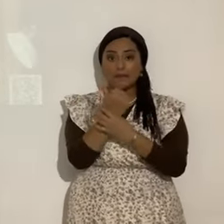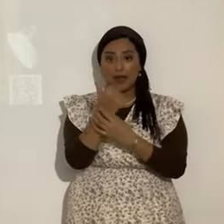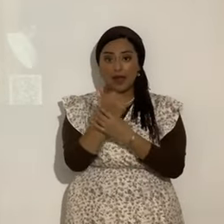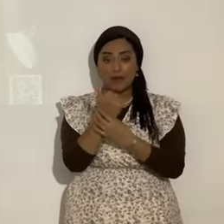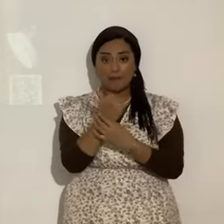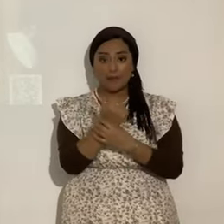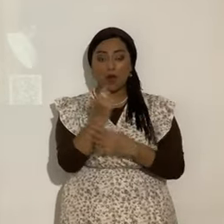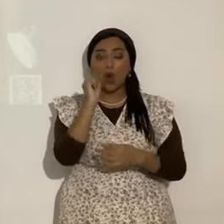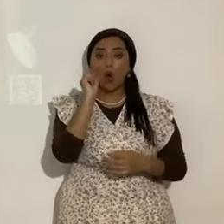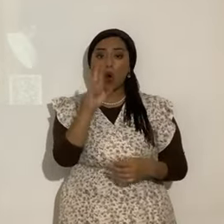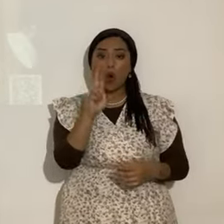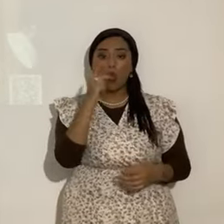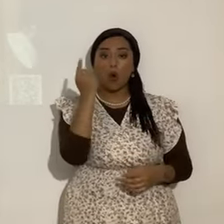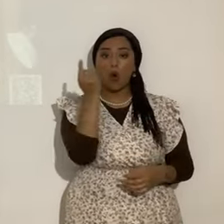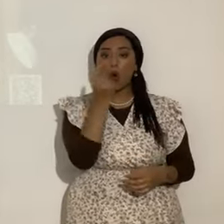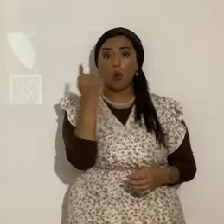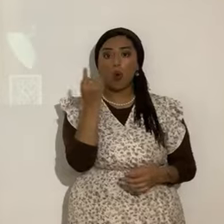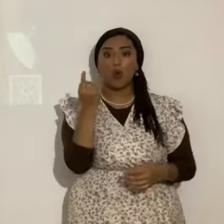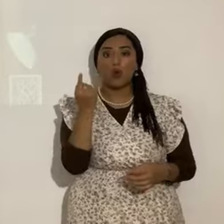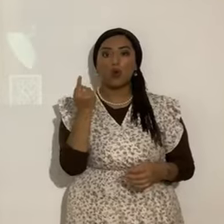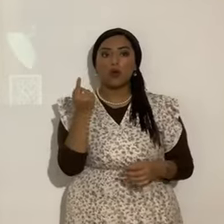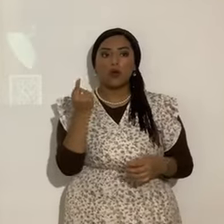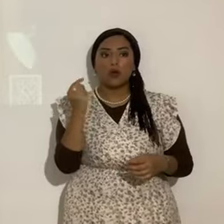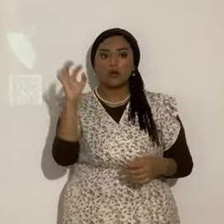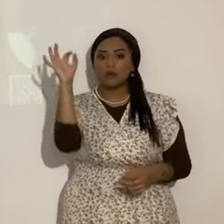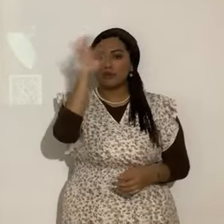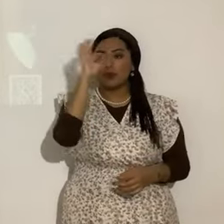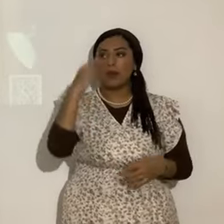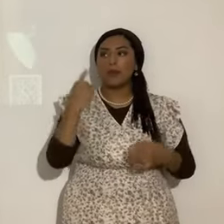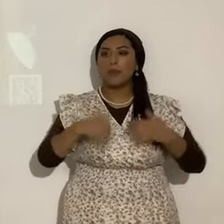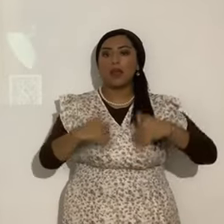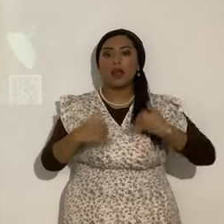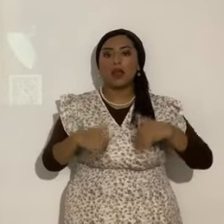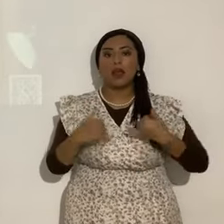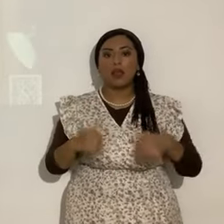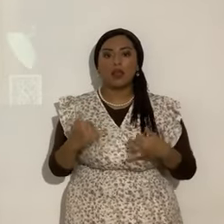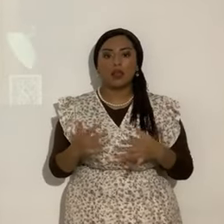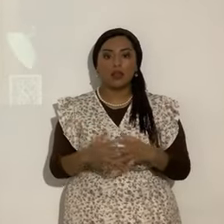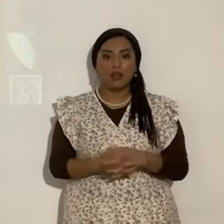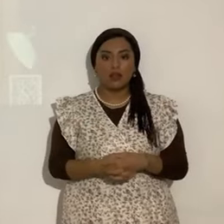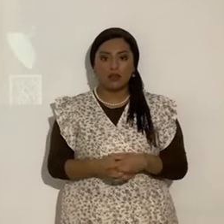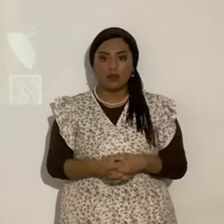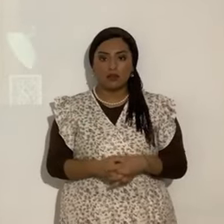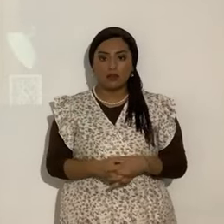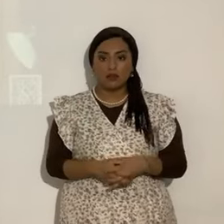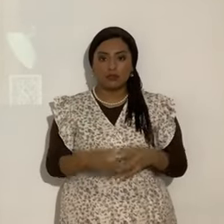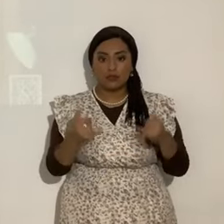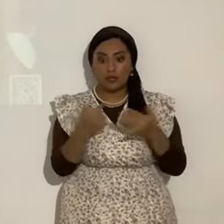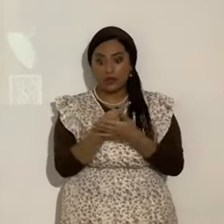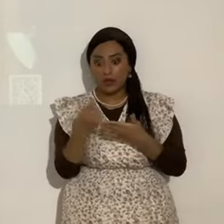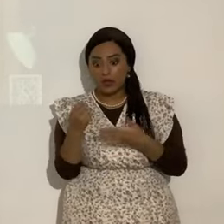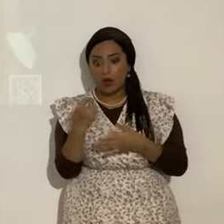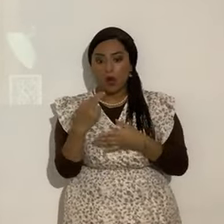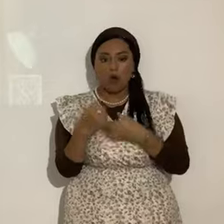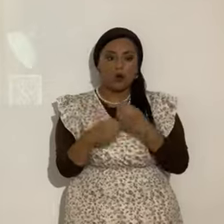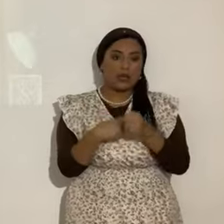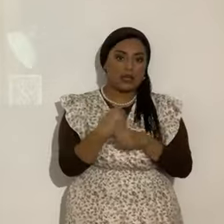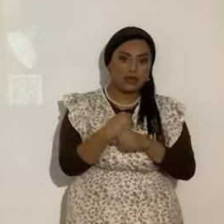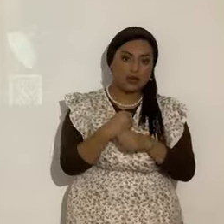O nada más le hemos hecho al payaso. En todos estos años. O en estas semanas. O en estos meses. Vamos a ver si